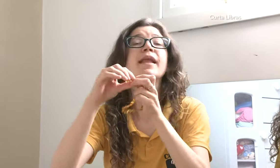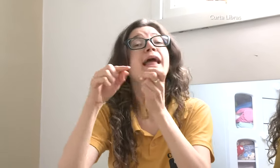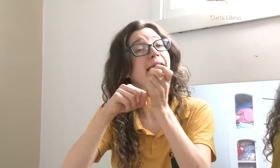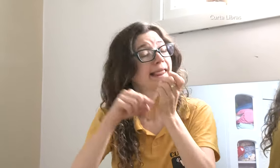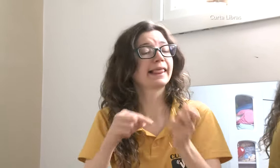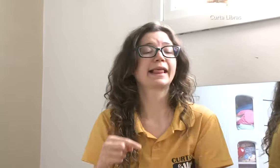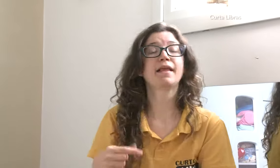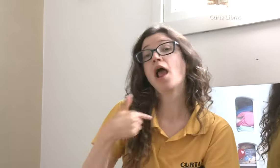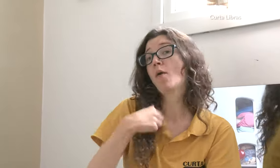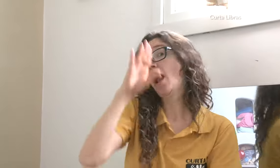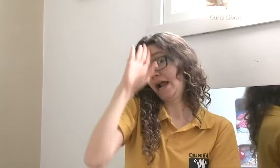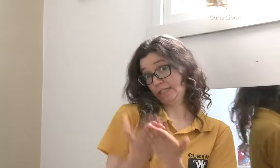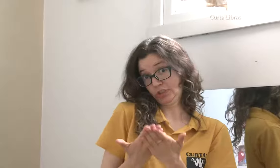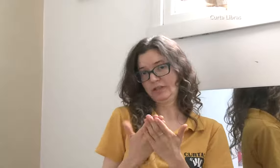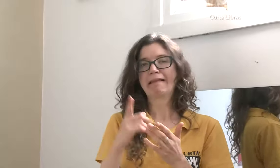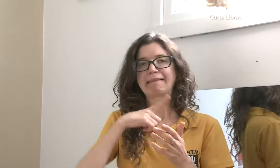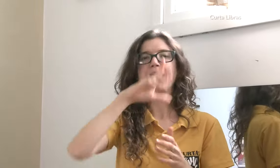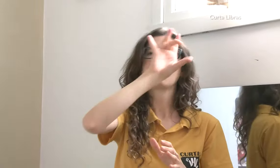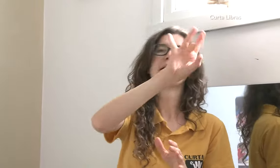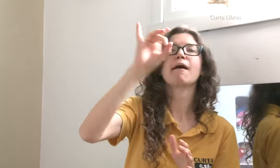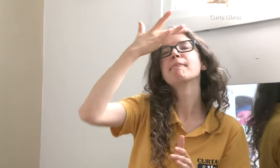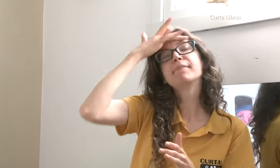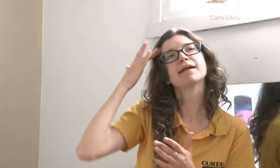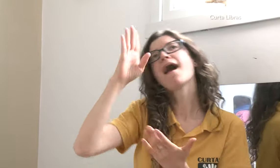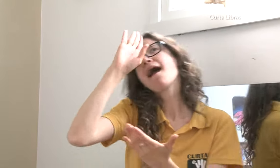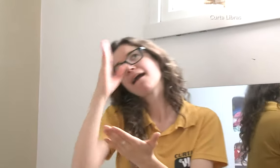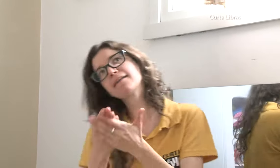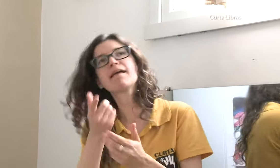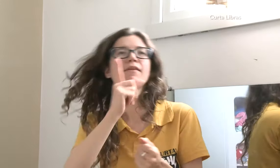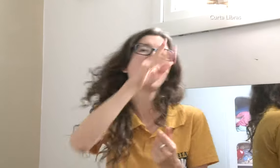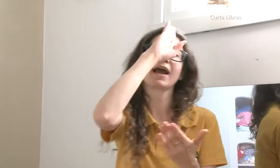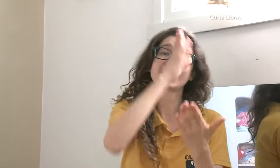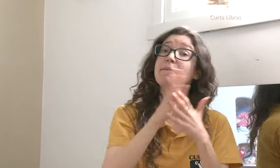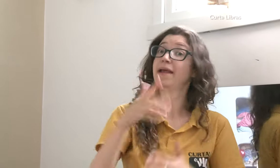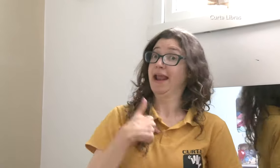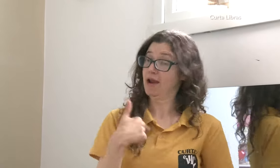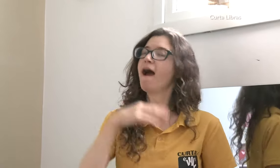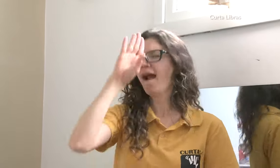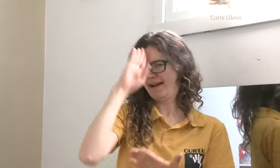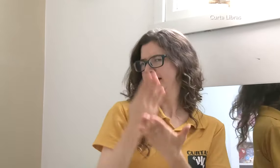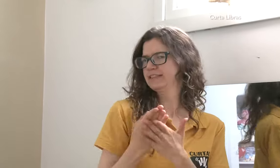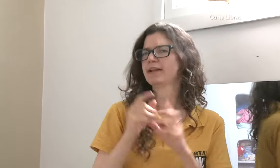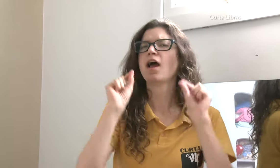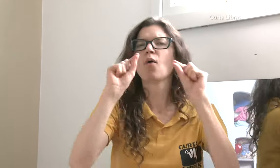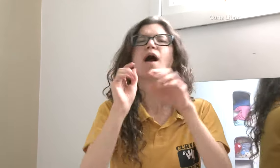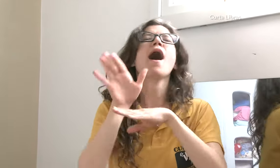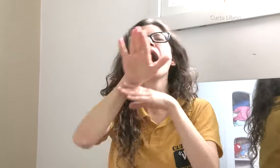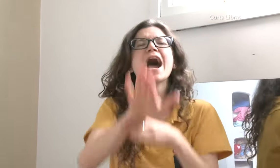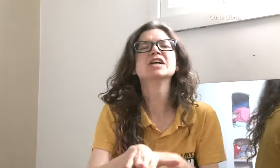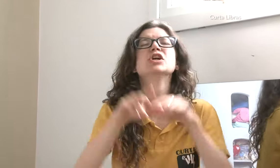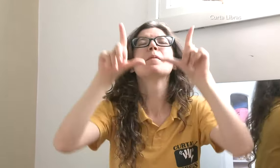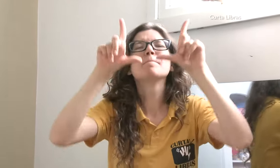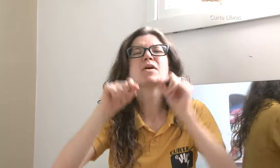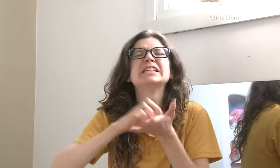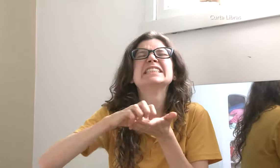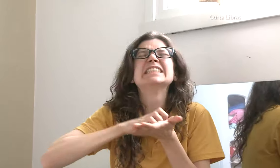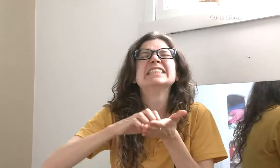Cada pessoa tem uma crença diferente sobre o colar de âmbar. Mas eu acredito que ele ajuda a diminuir a ansiedade do bebê causada pelo